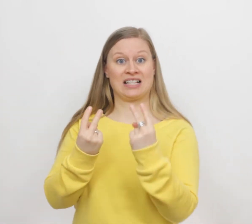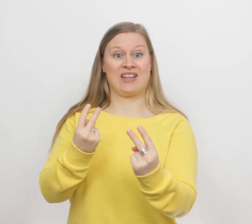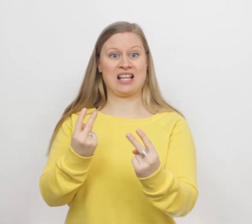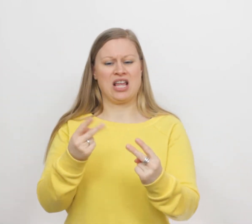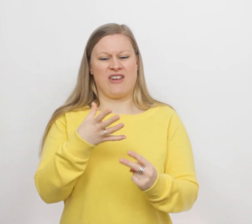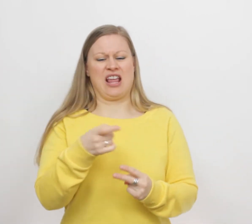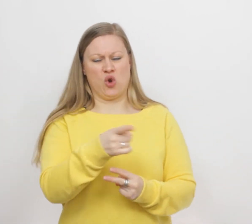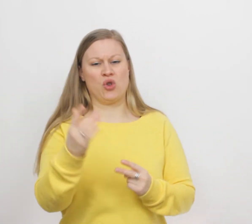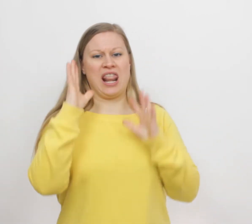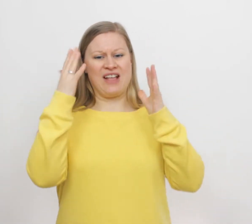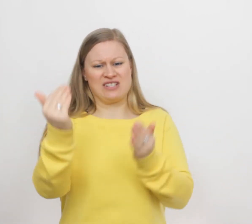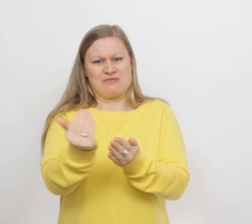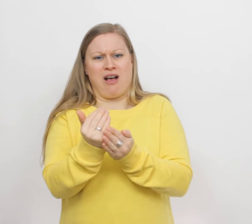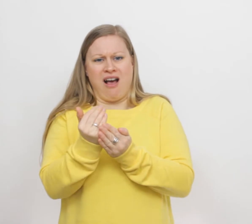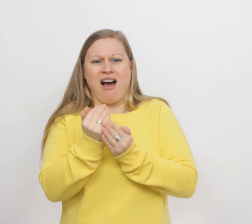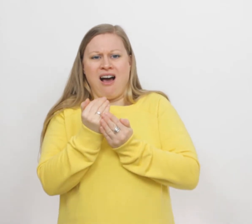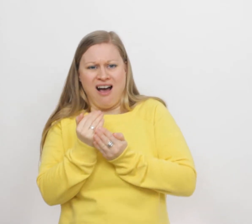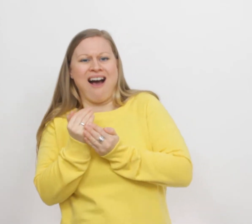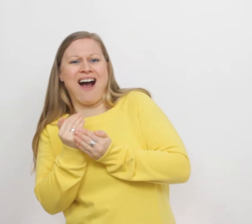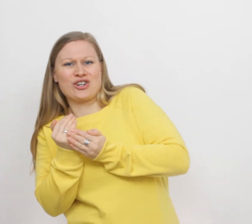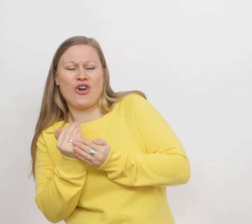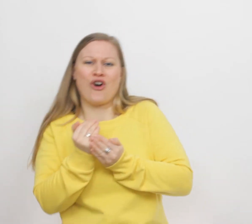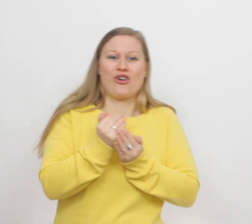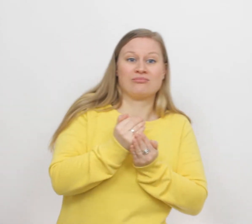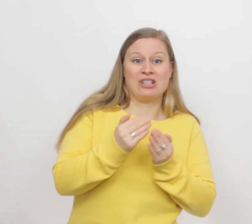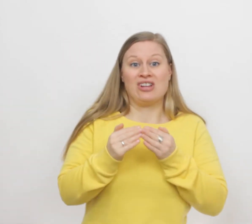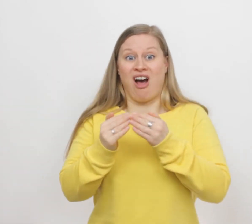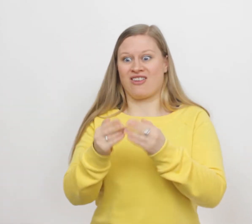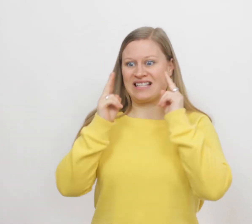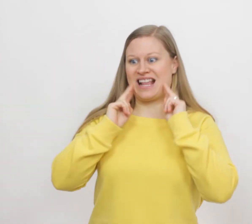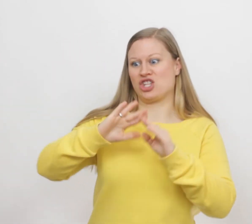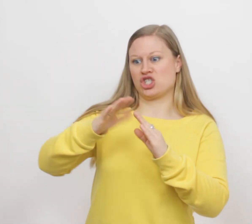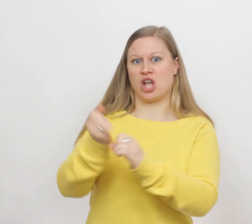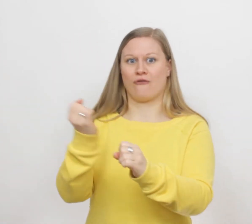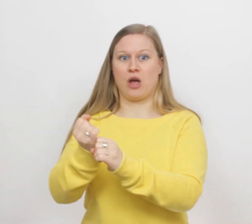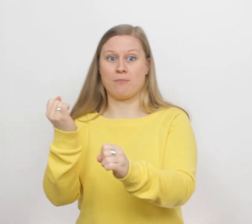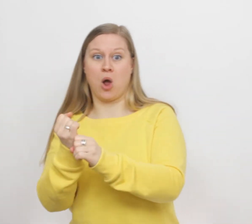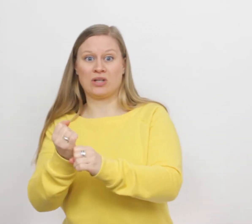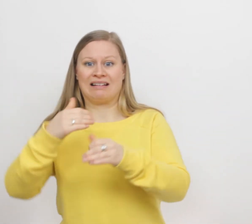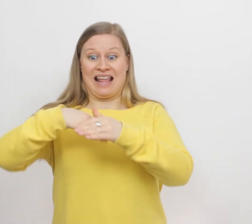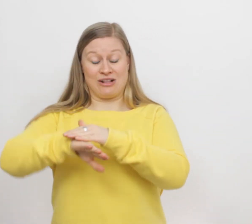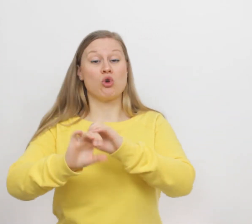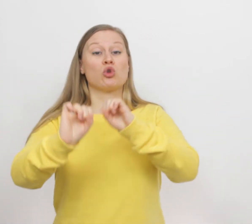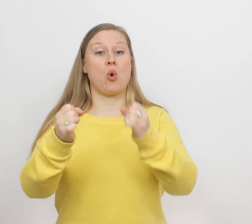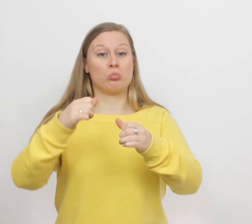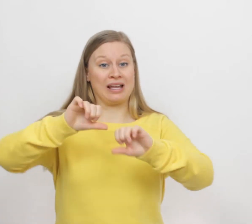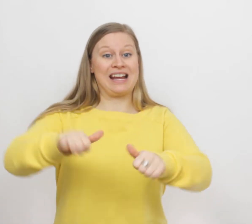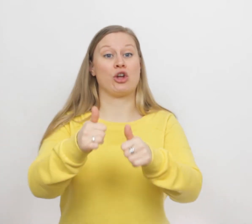twee, ik wil hun leven sparen. De ark was netjes afgebouwd, de intocht kon beginnen.